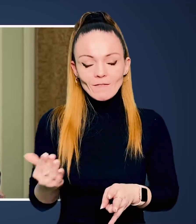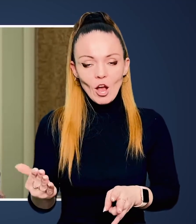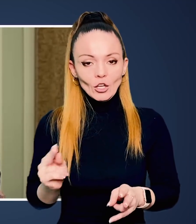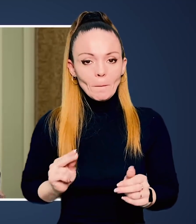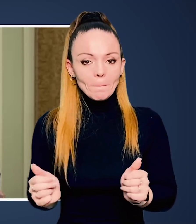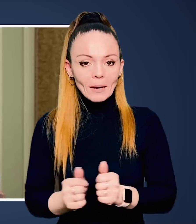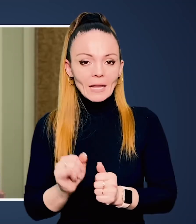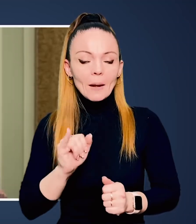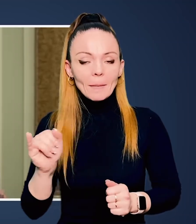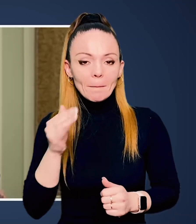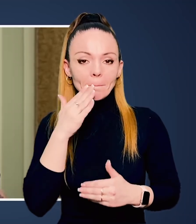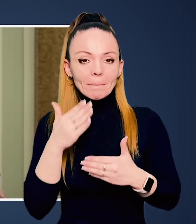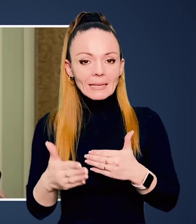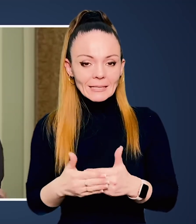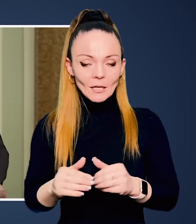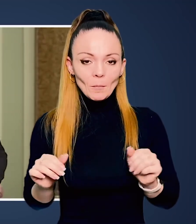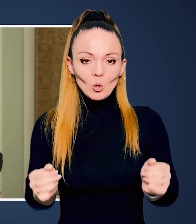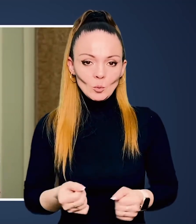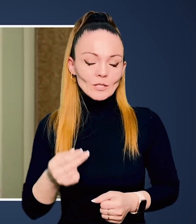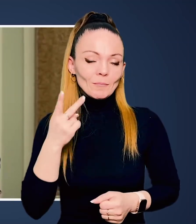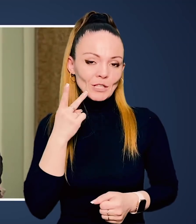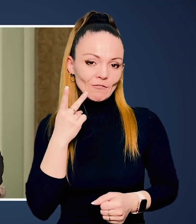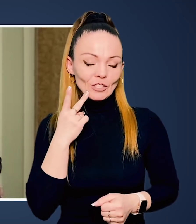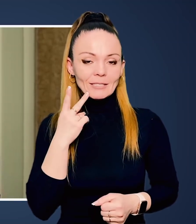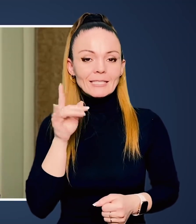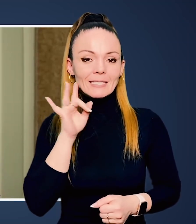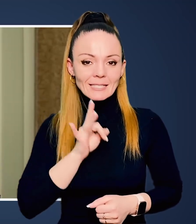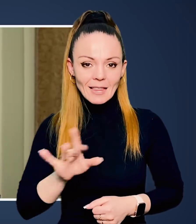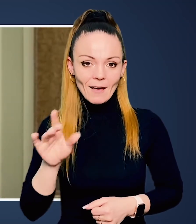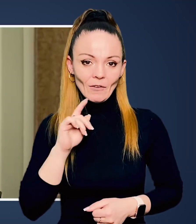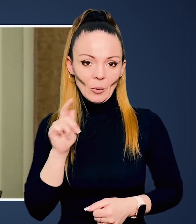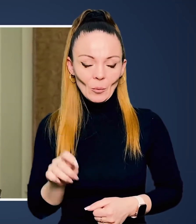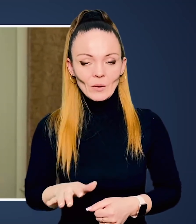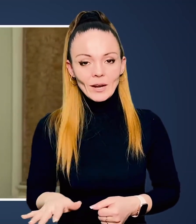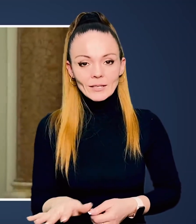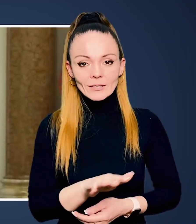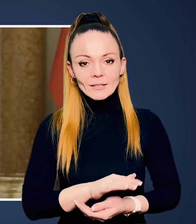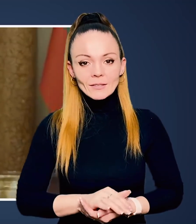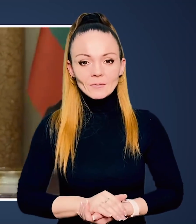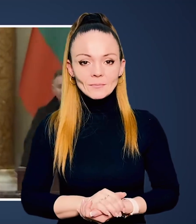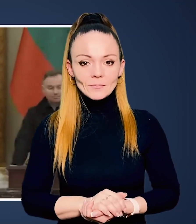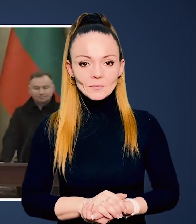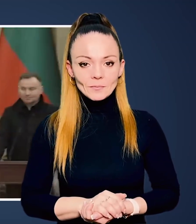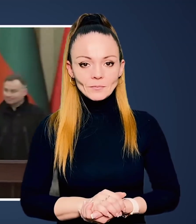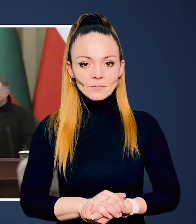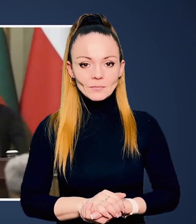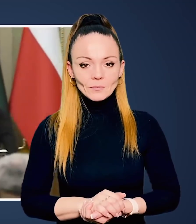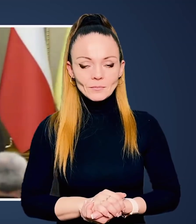залишатимемось вашими партнерами і близькими друзями завжди. Слава Україні!